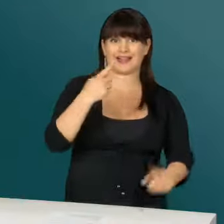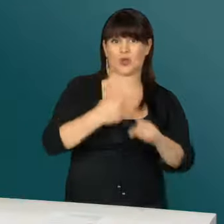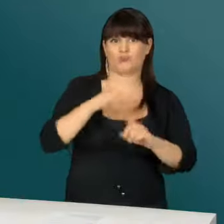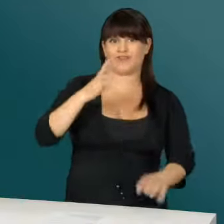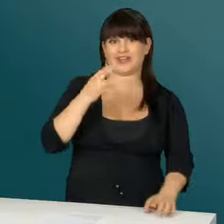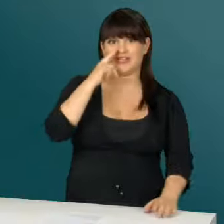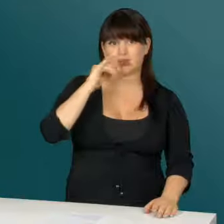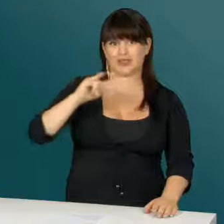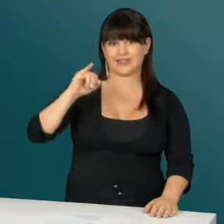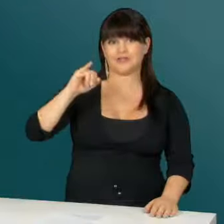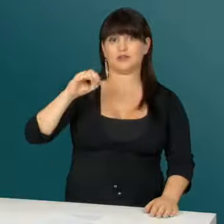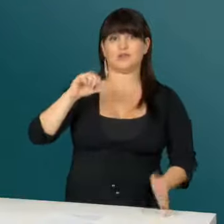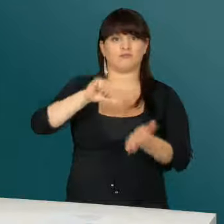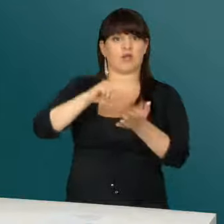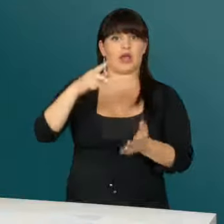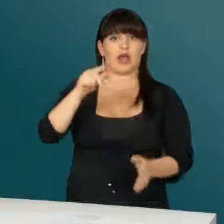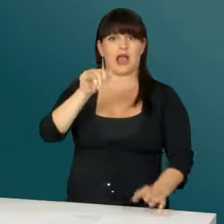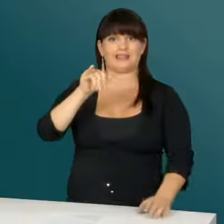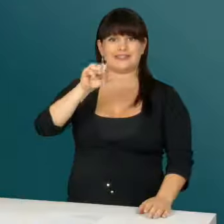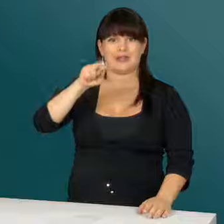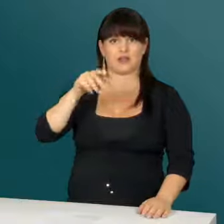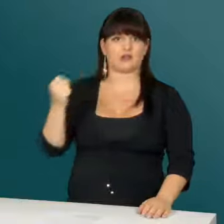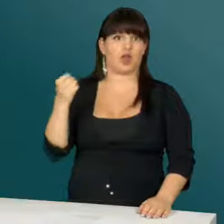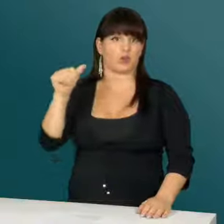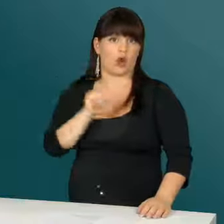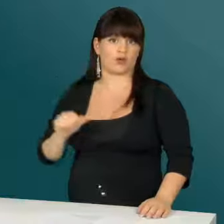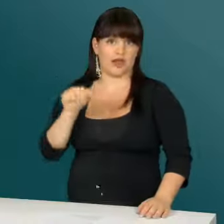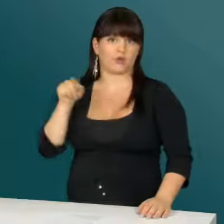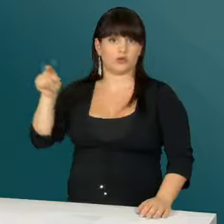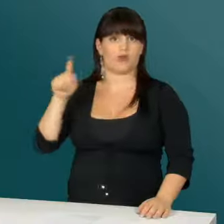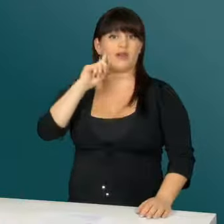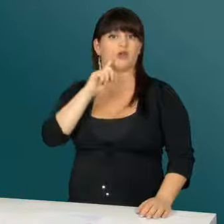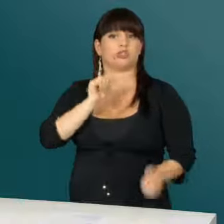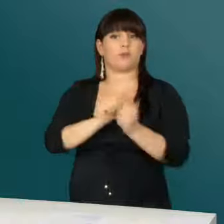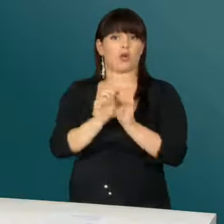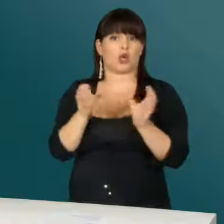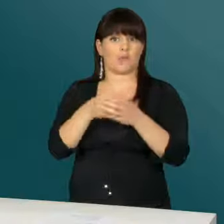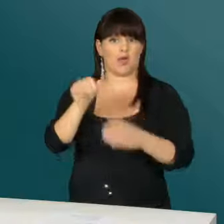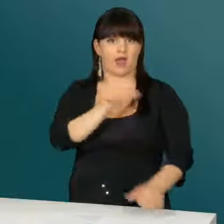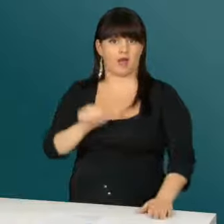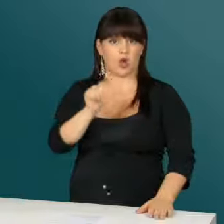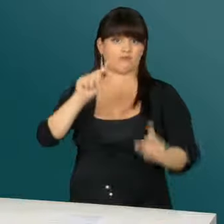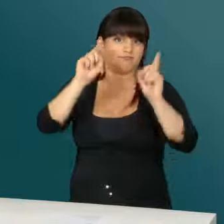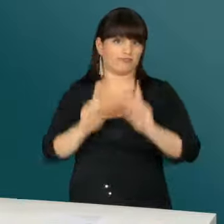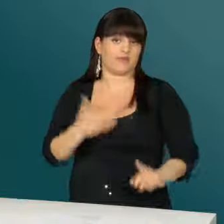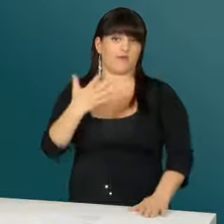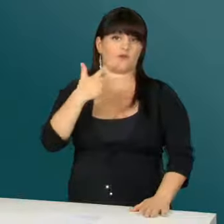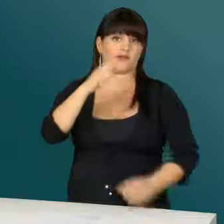Nächstes Wochenende am 3. und 4. Juni feiert der Gehörlosen-Sportclub Aarau in Keistern Kanton Aargau sein 25